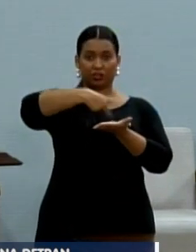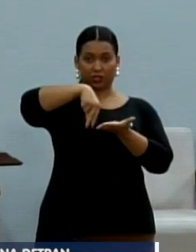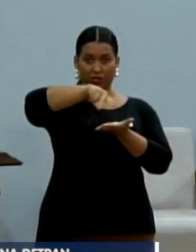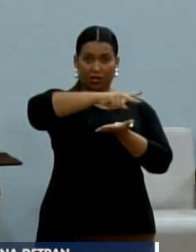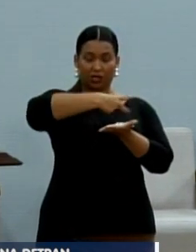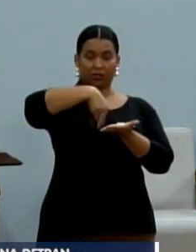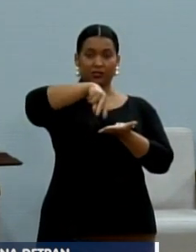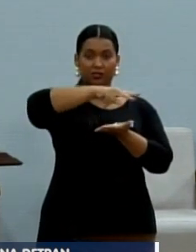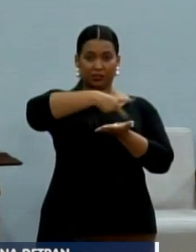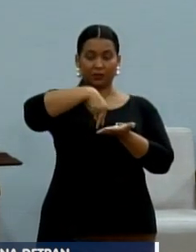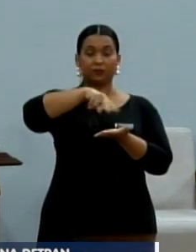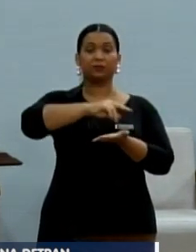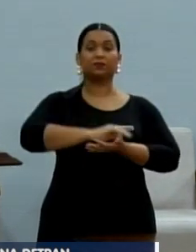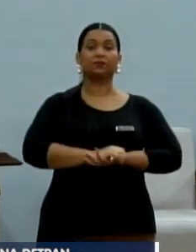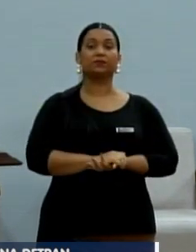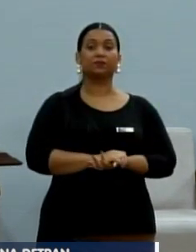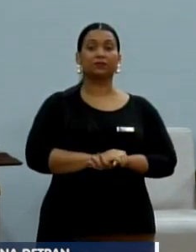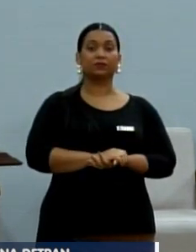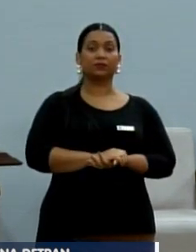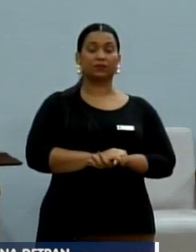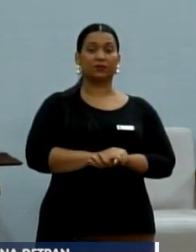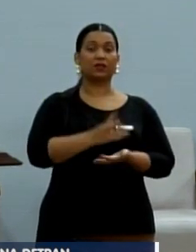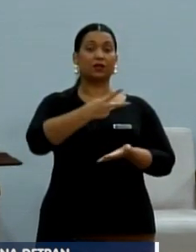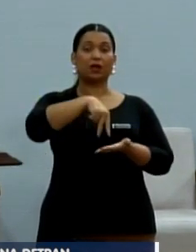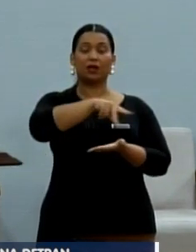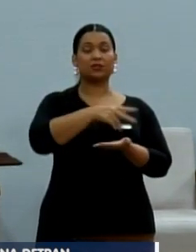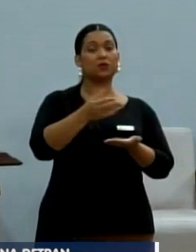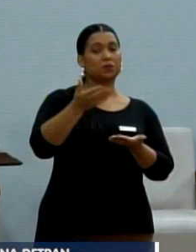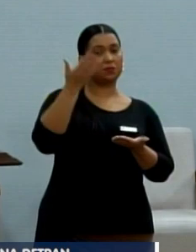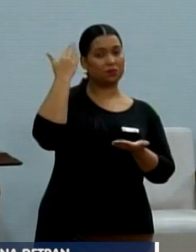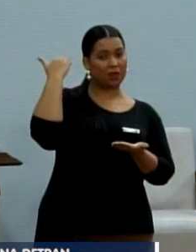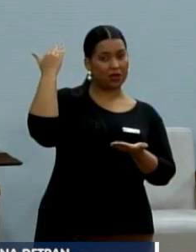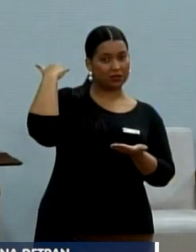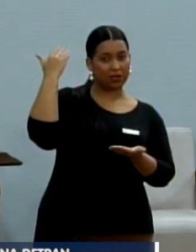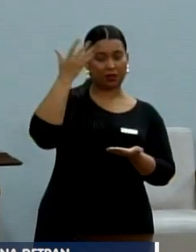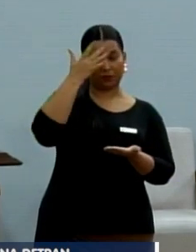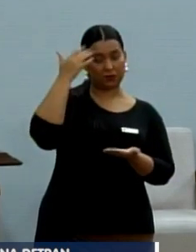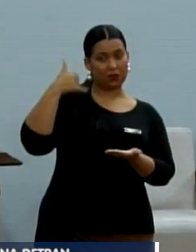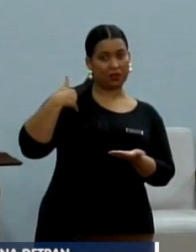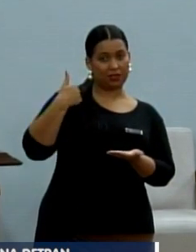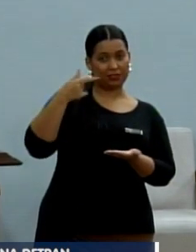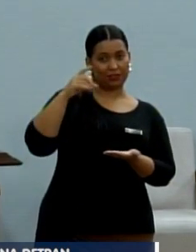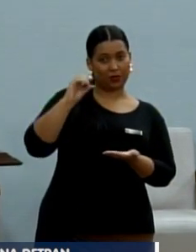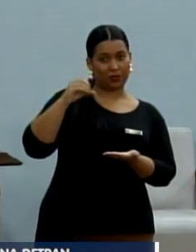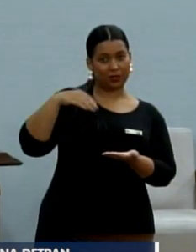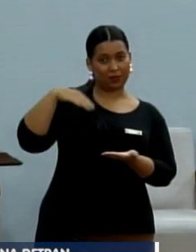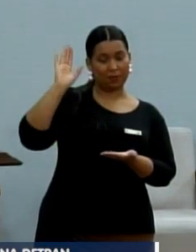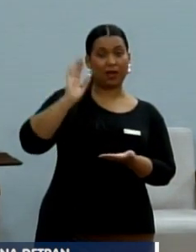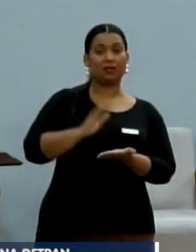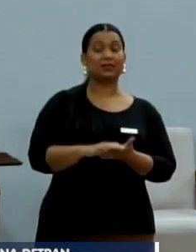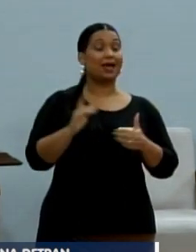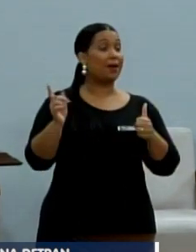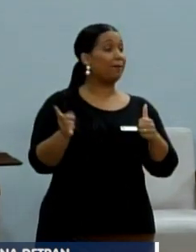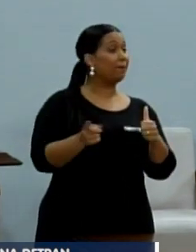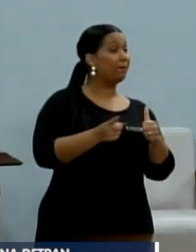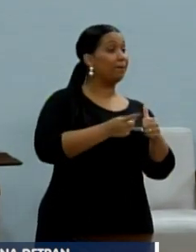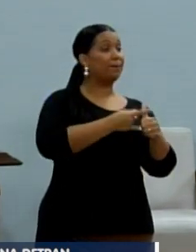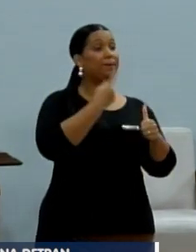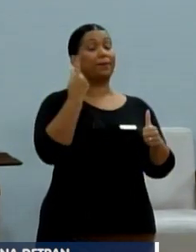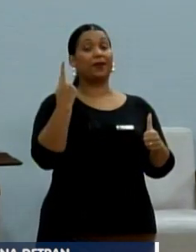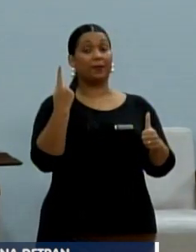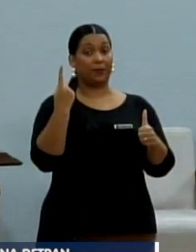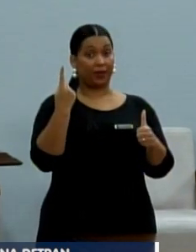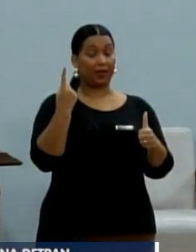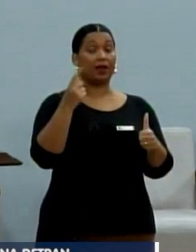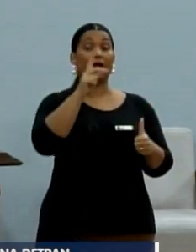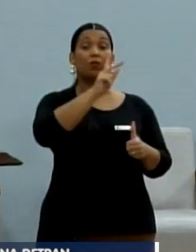disco, flashback. Passinho da discoteca, quem tem mais de 50 sabe, né? Sendo a primeira, repito, sendo